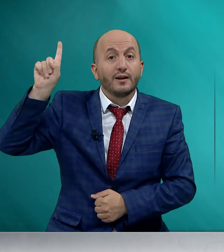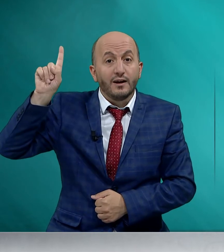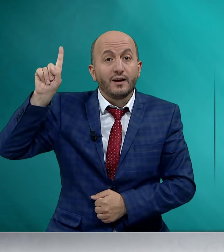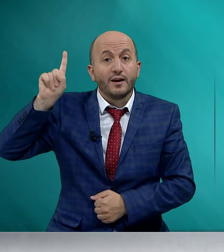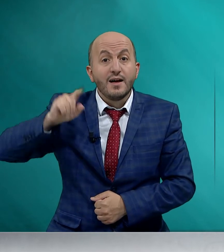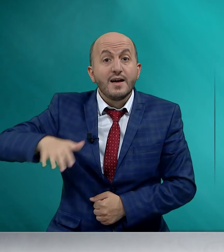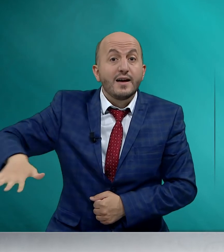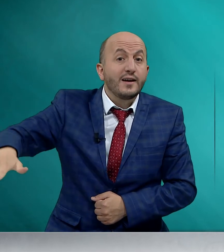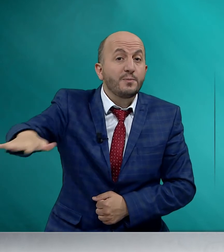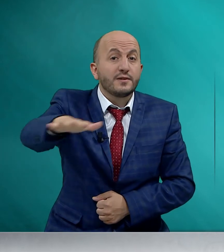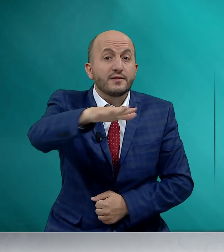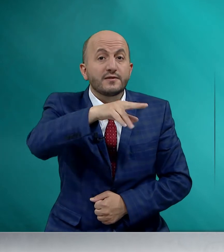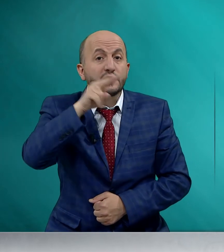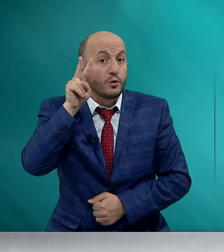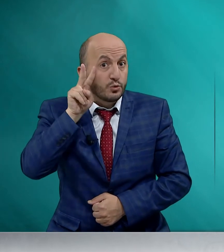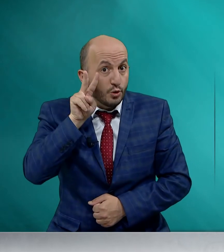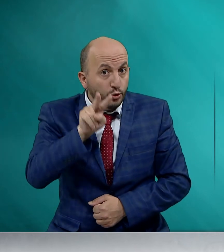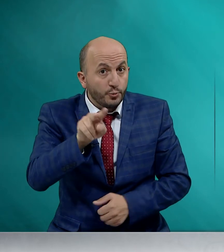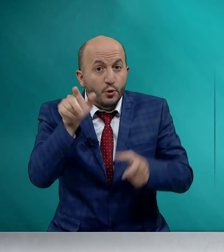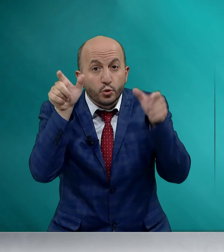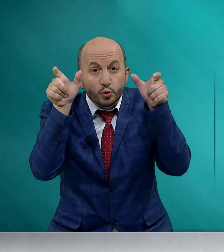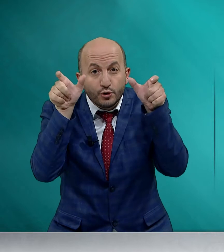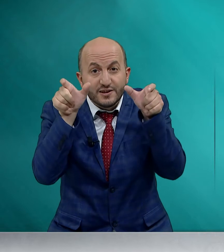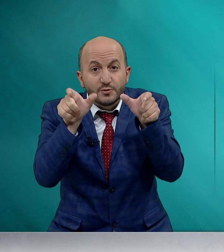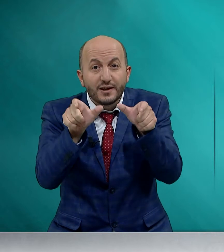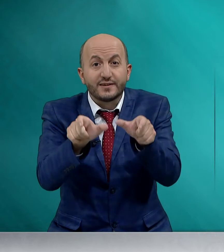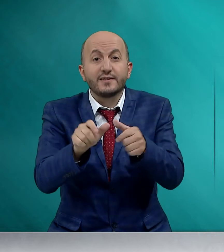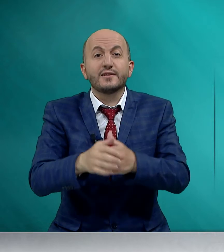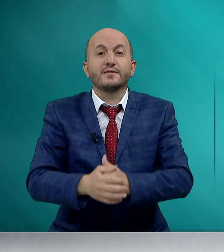hepinizi görüp gözetmektedir.